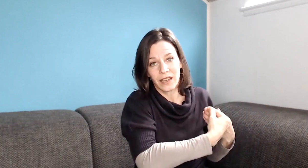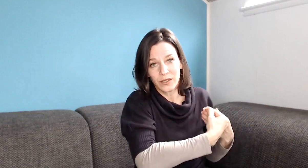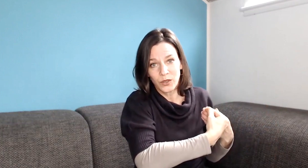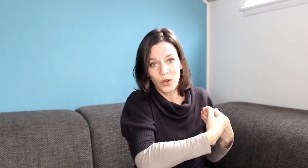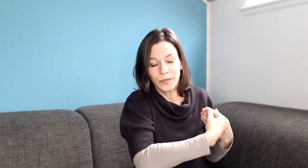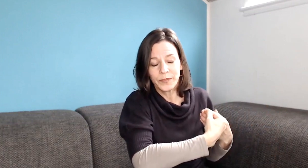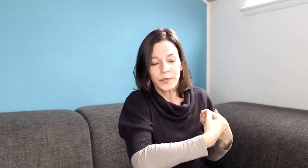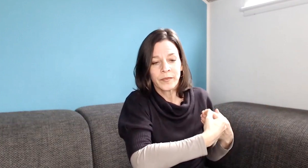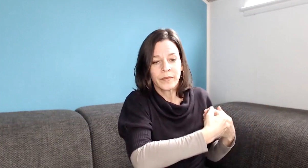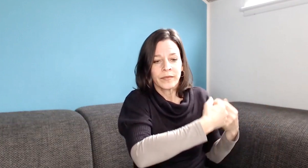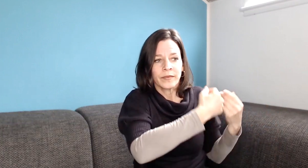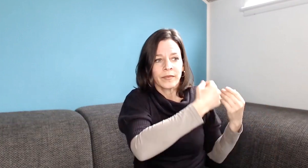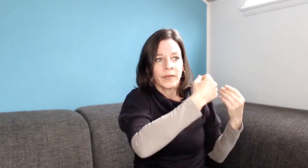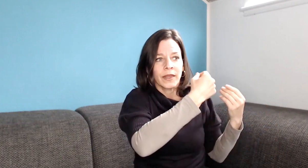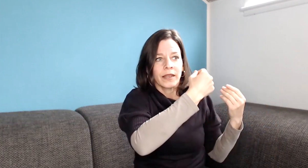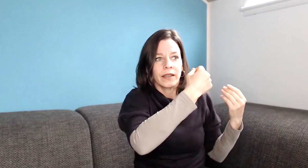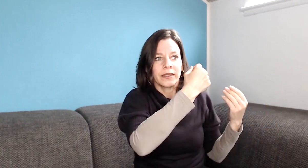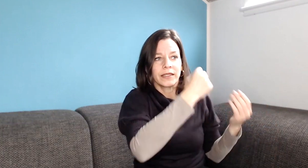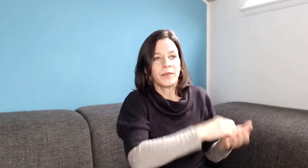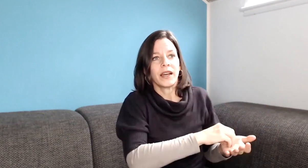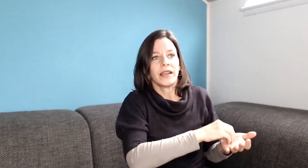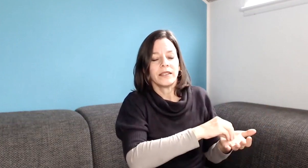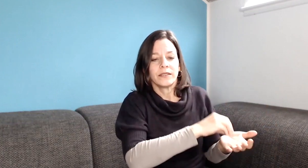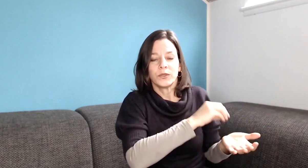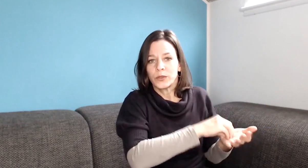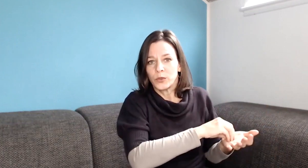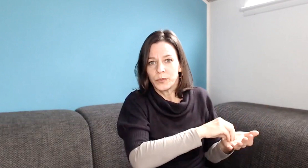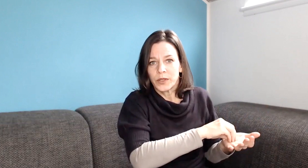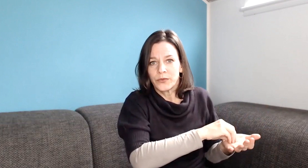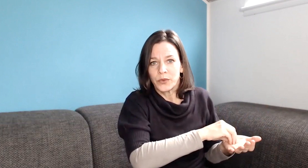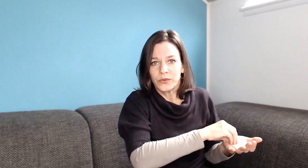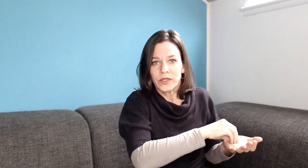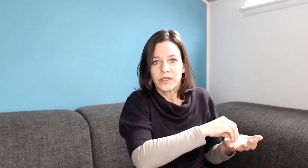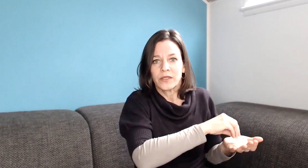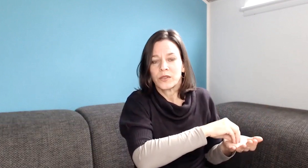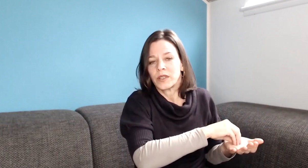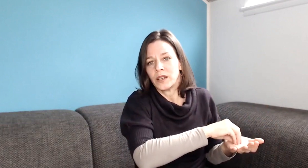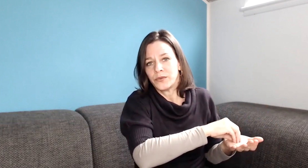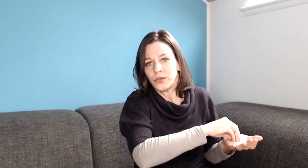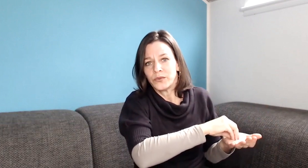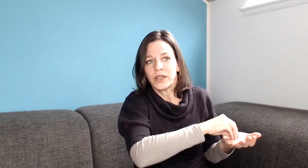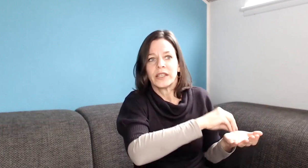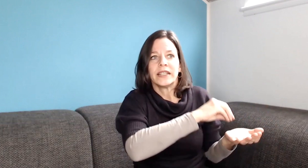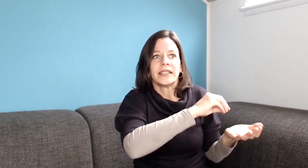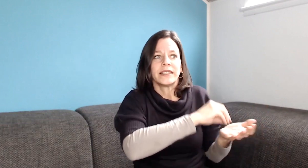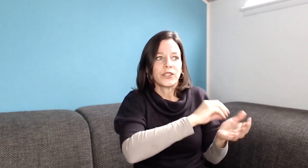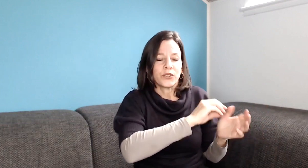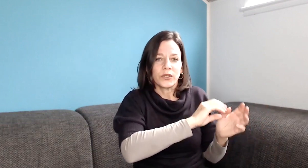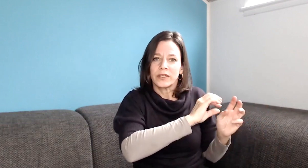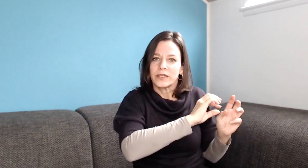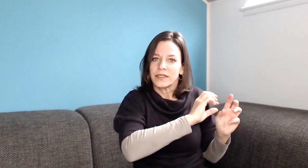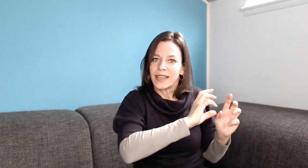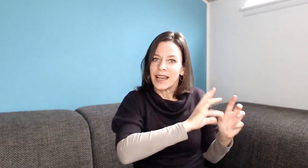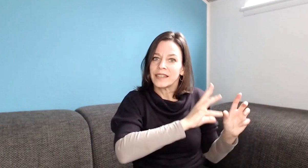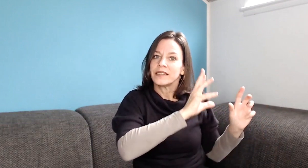rankommen. Es gibt einen Untertyp der 5, das ist der soziale 5er, der schon gerne